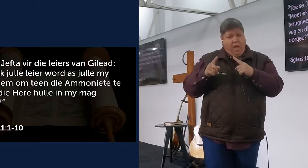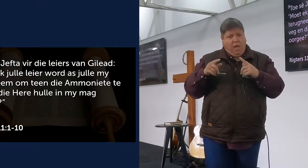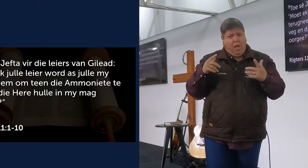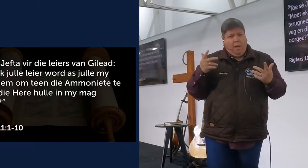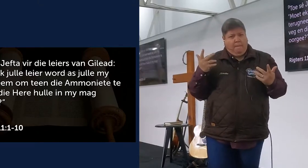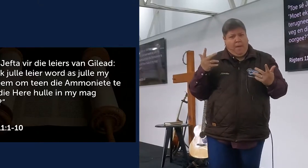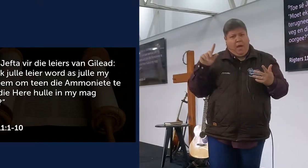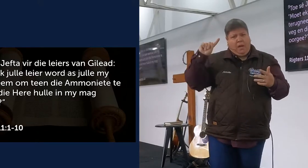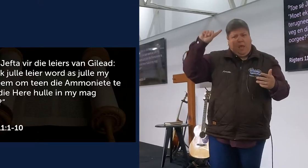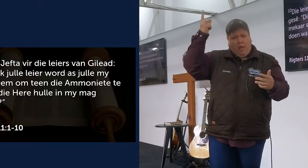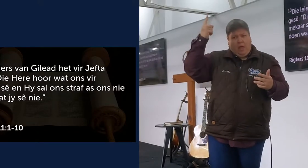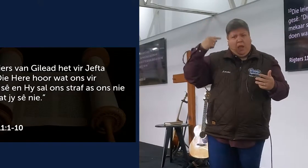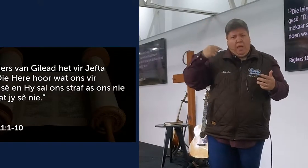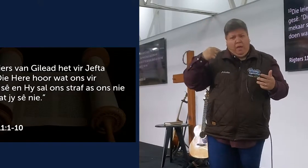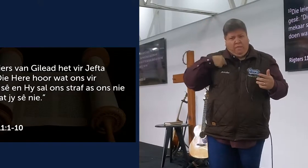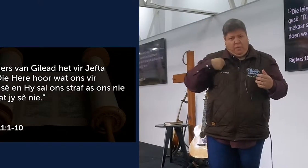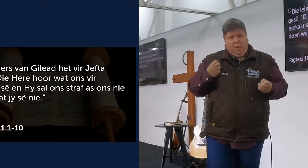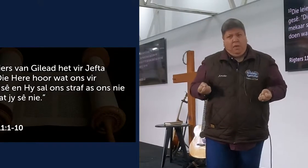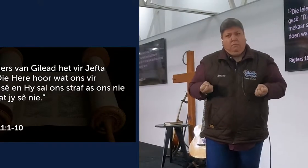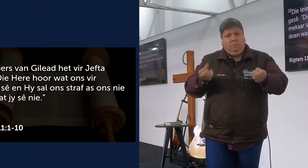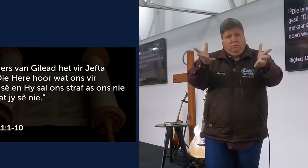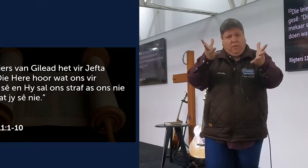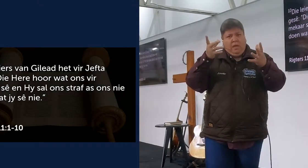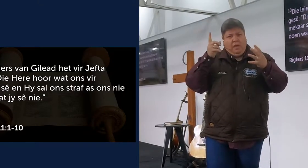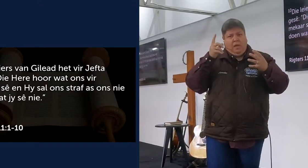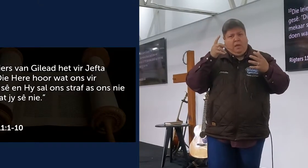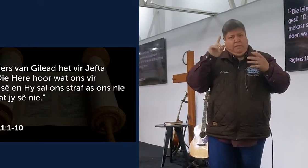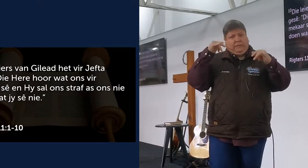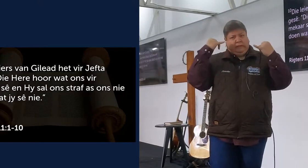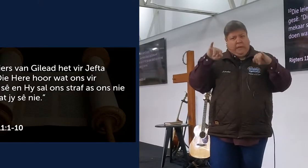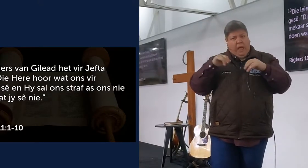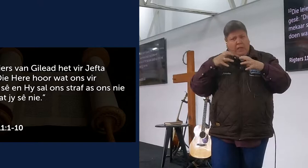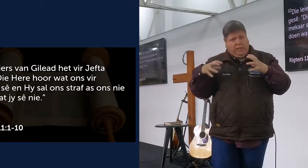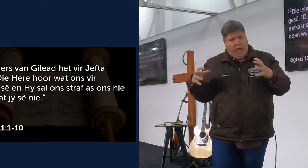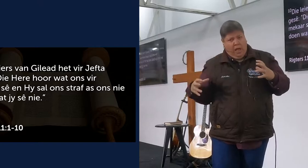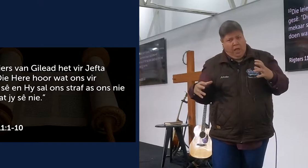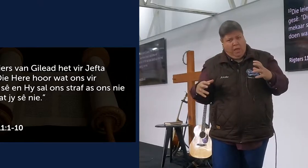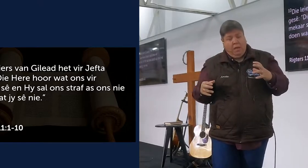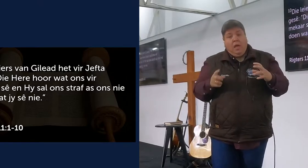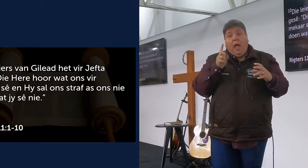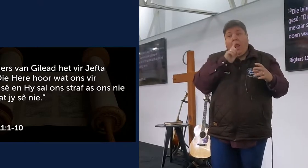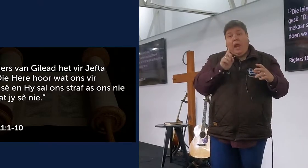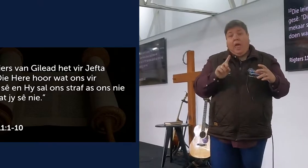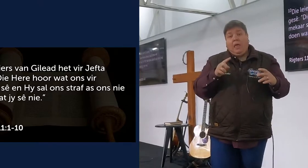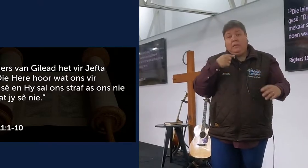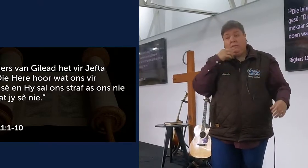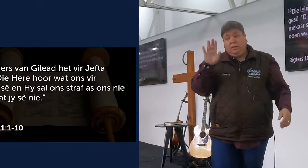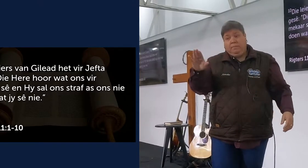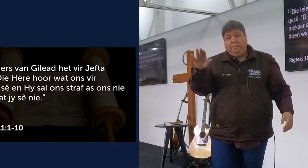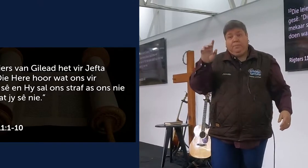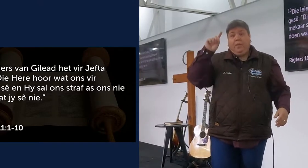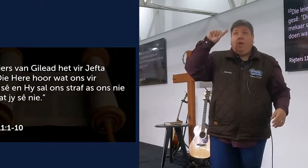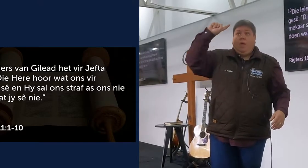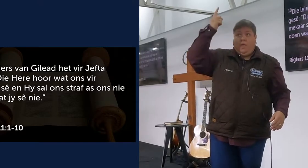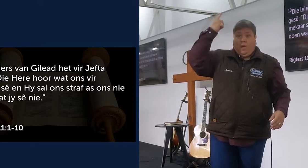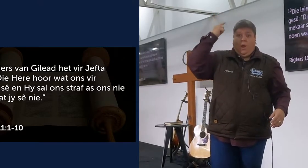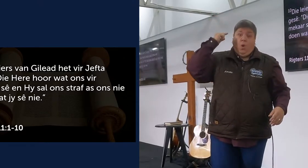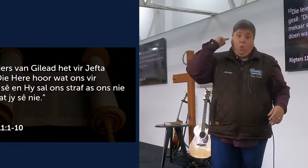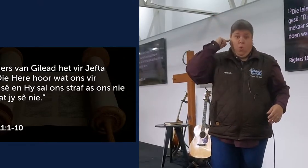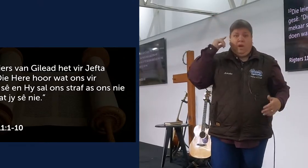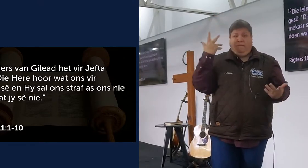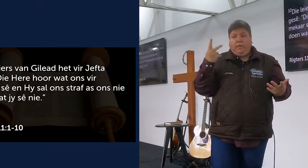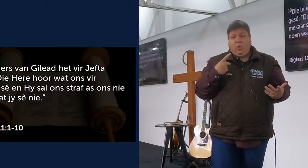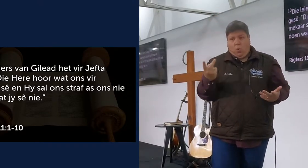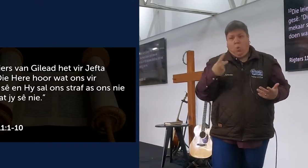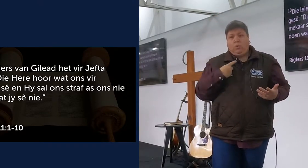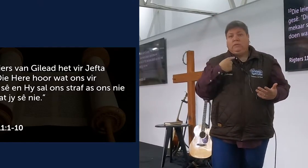jere hulle in my mag oorgee, en die leiders van Gilead het vir Jefta gesê, die jere hoor wat ons vir mykaar sê, en hy